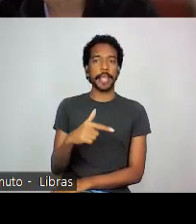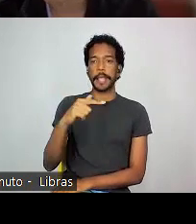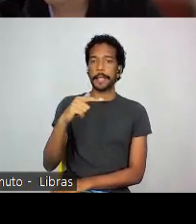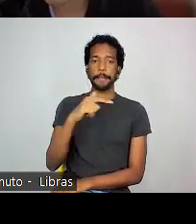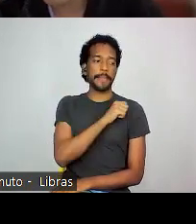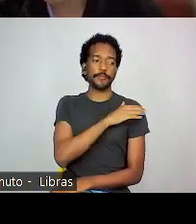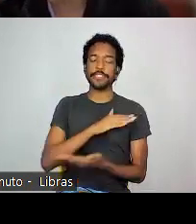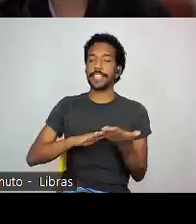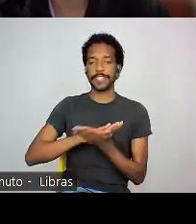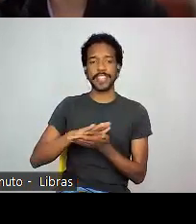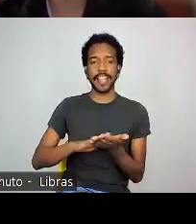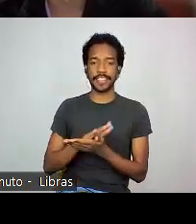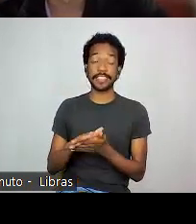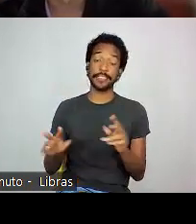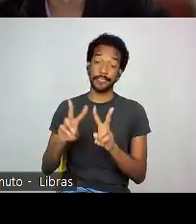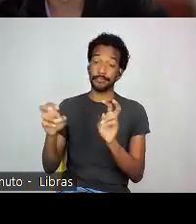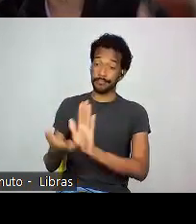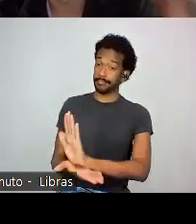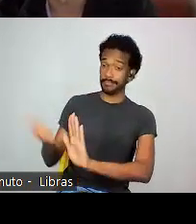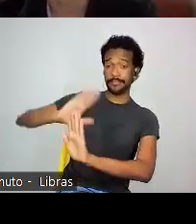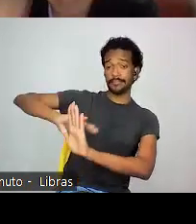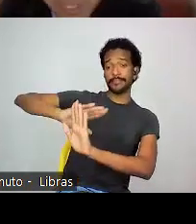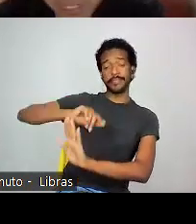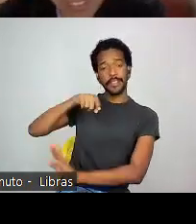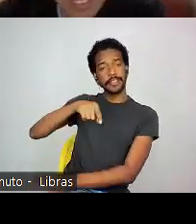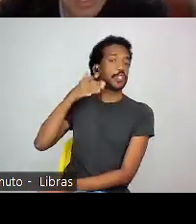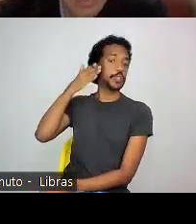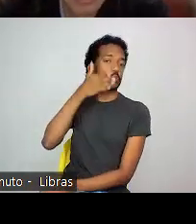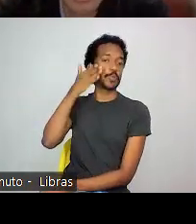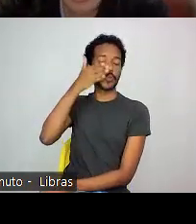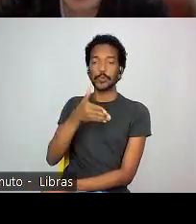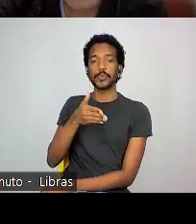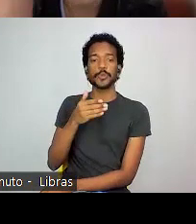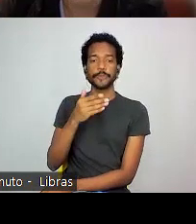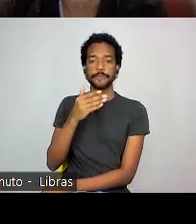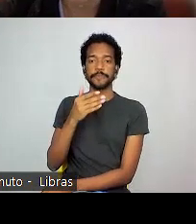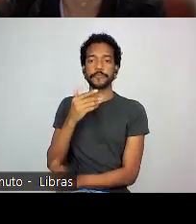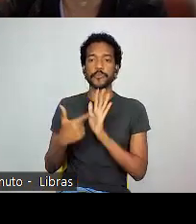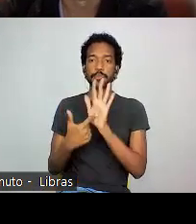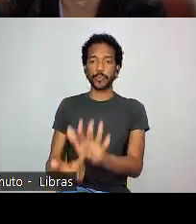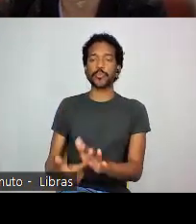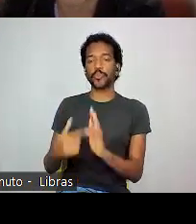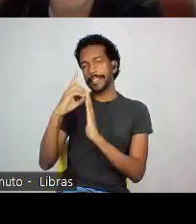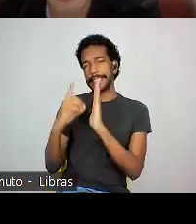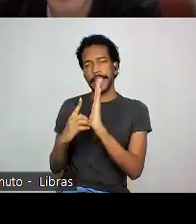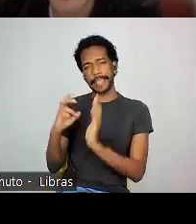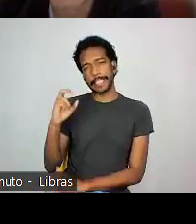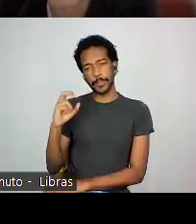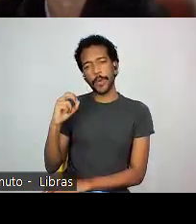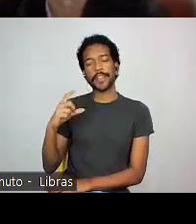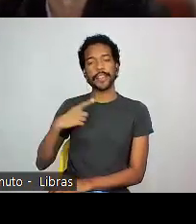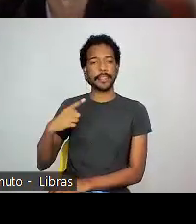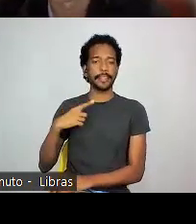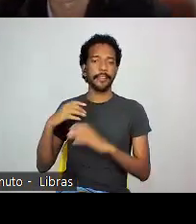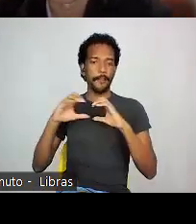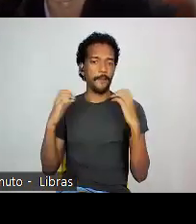E o aspecto ideológico é que esse discurso já aparece na década de 50, no Congresso Nacional, por exemplo,